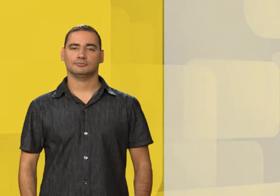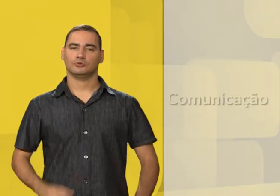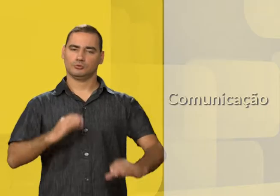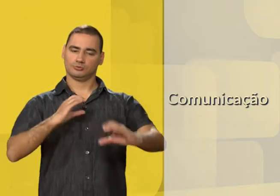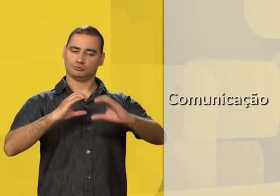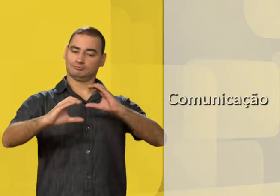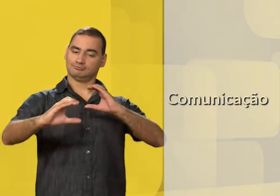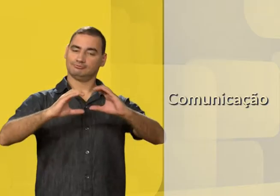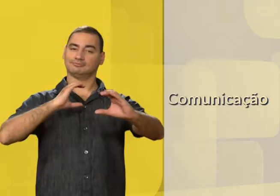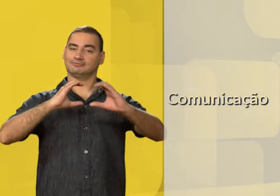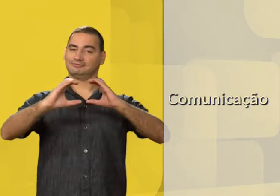Comunicação